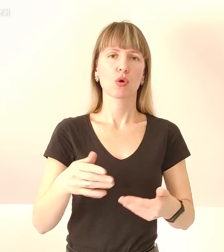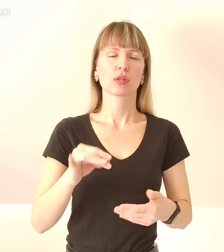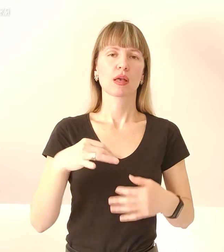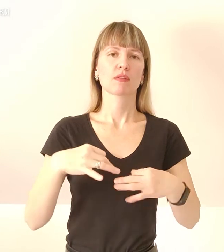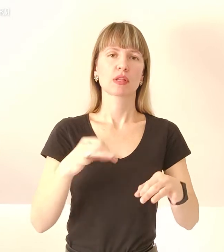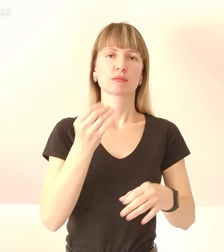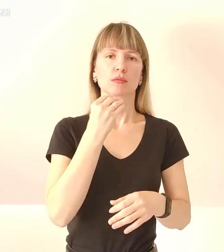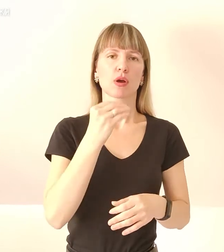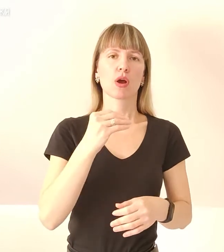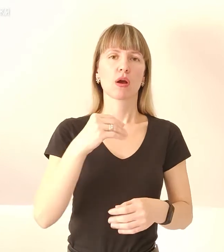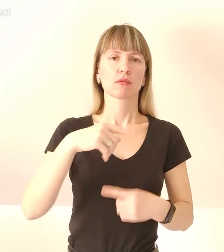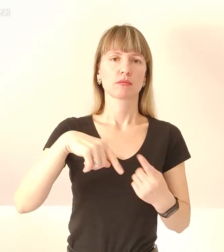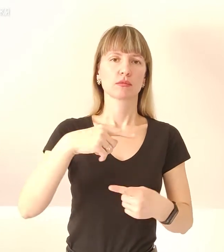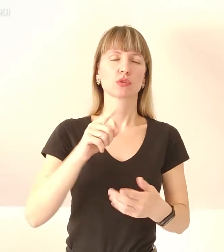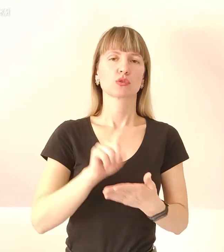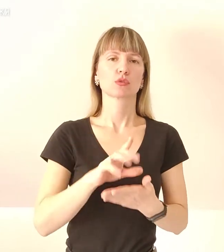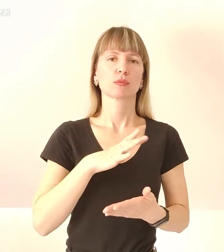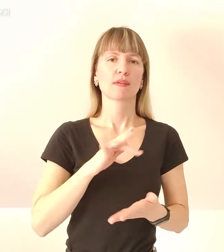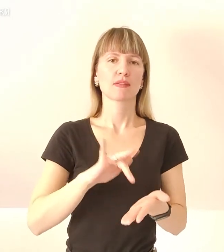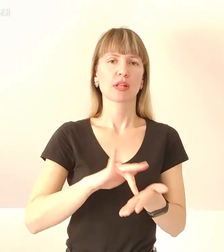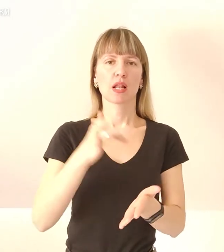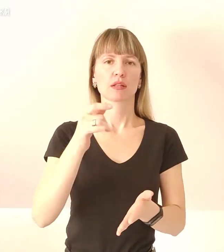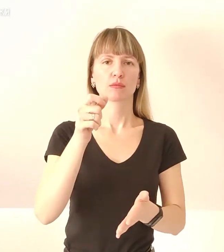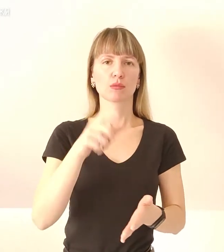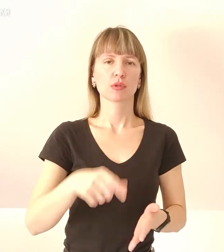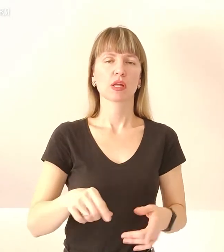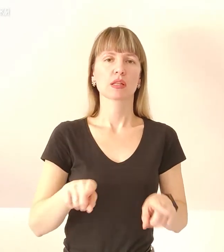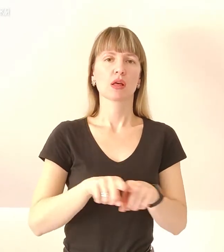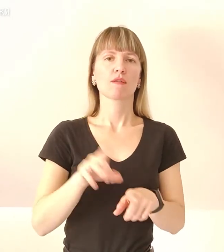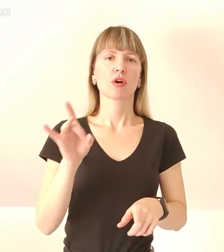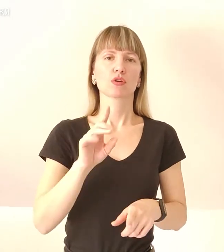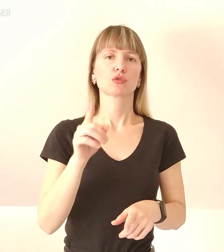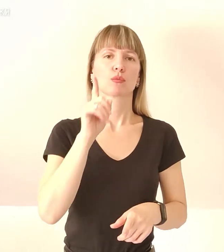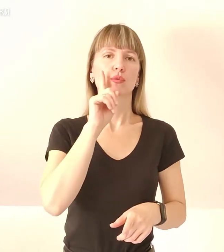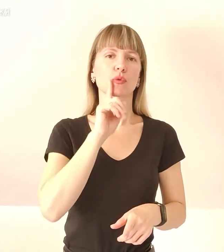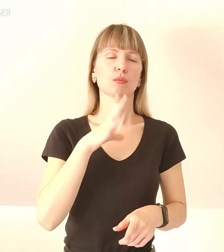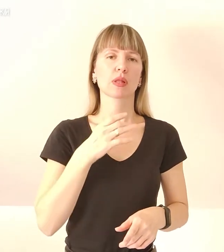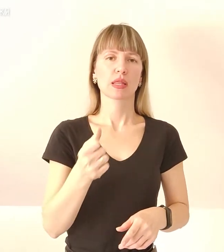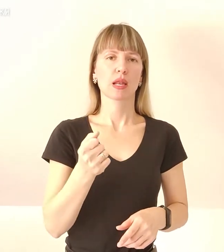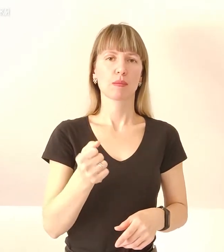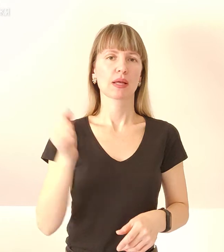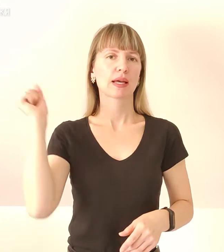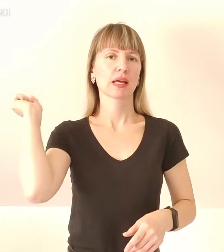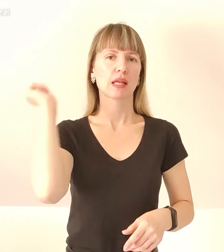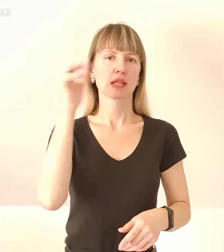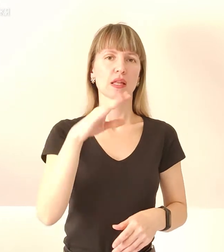Коктейль вов'язковому має бути в скляних бляшках такого розміру, щоб зручно було тримати і кидати, додає Дмитро.